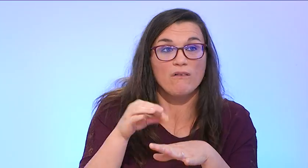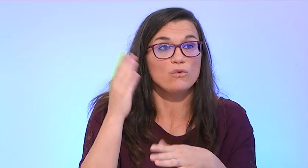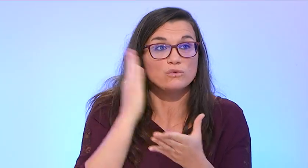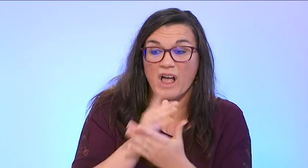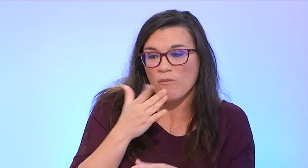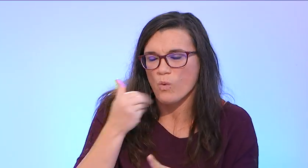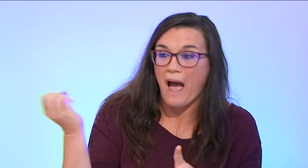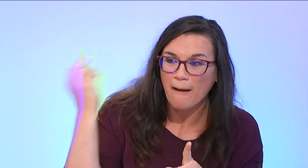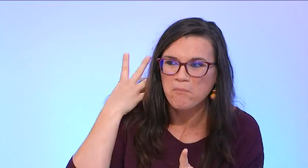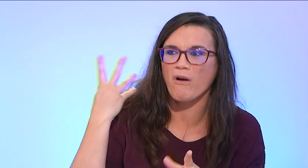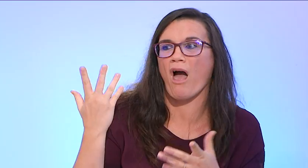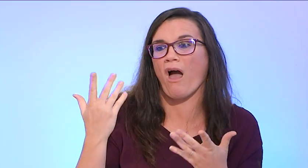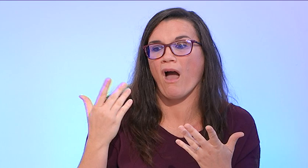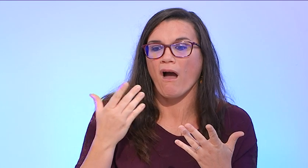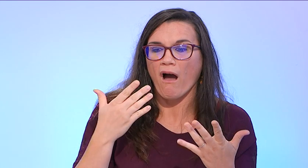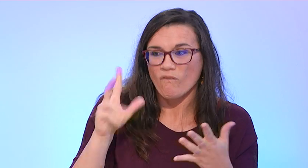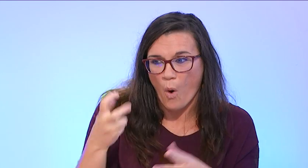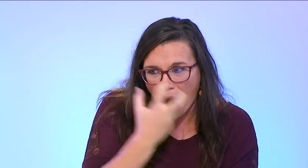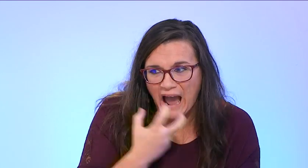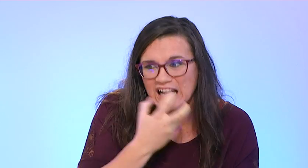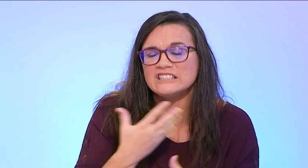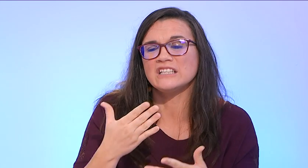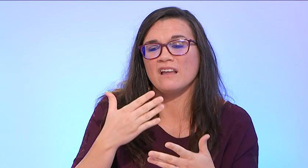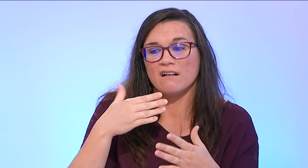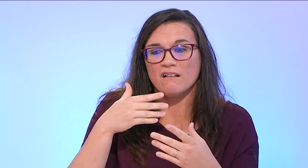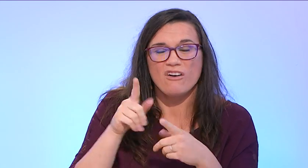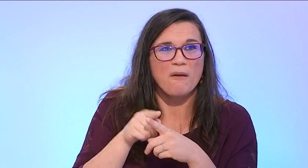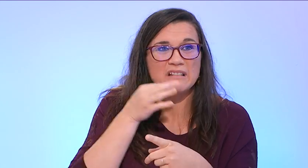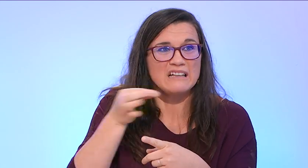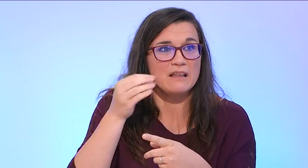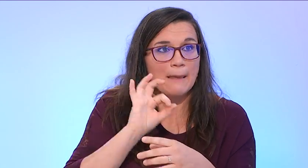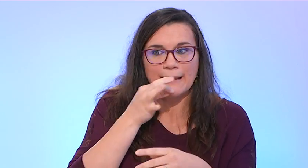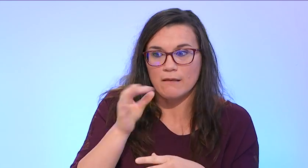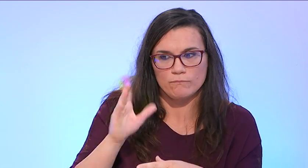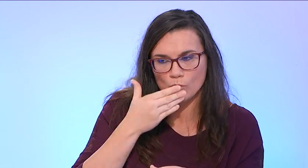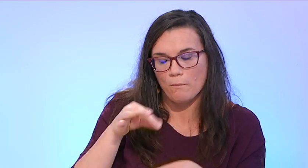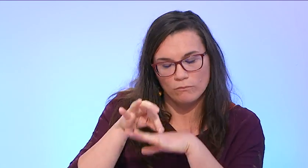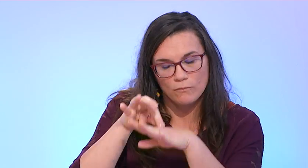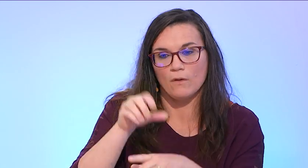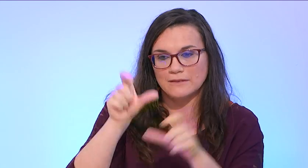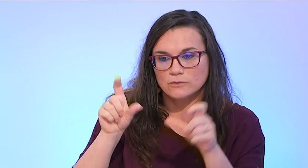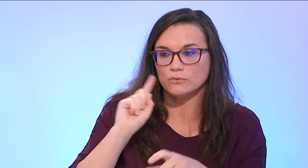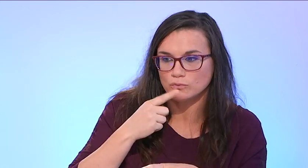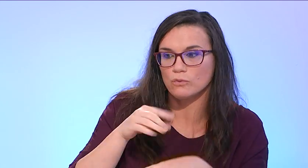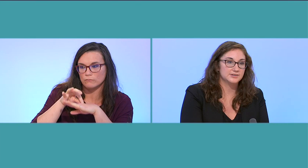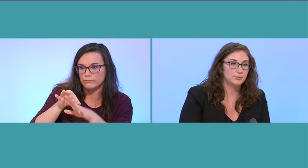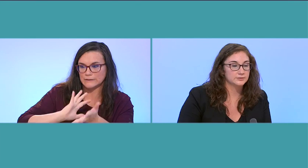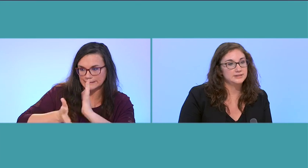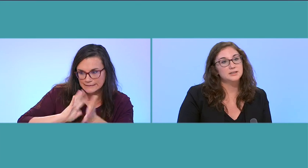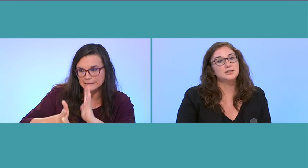Aussi, par rapport à l'accompagnement, c'est le discours que les enfants et que les parents ont aujourd'hui, c'est qu'il faut les implanter, qu